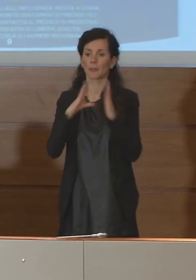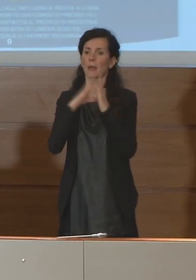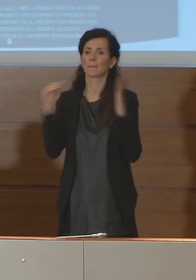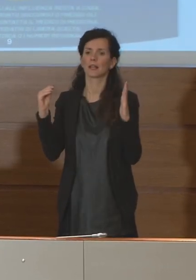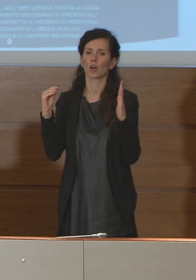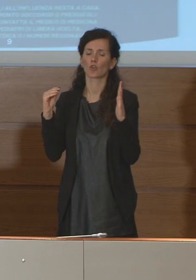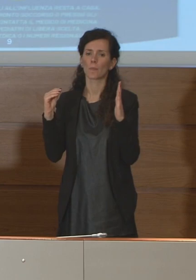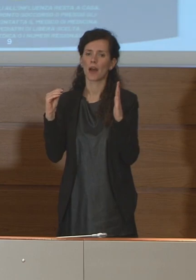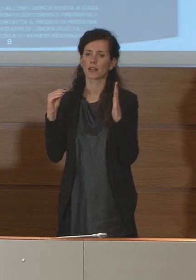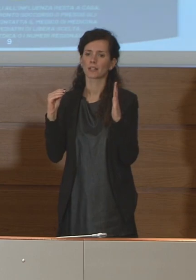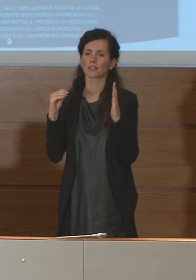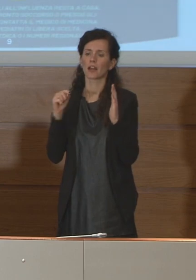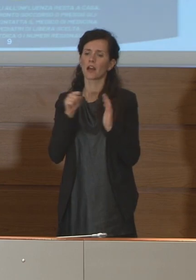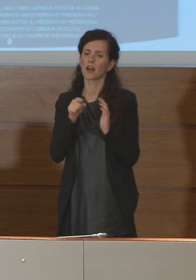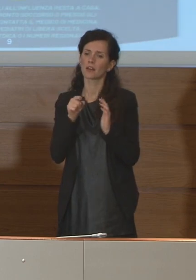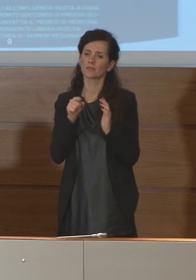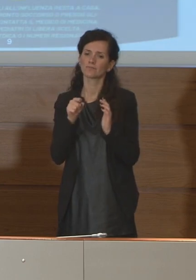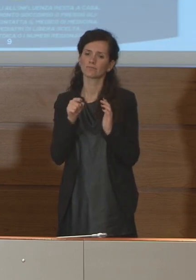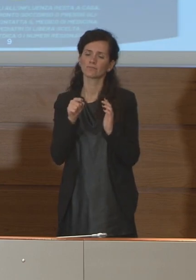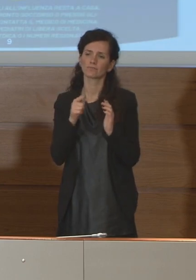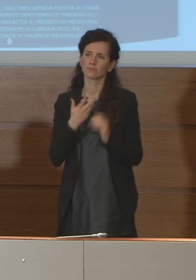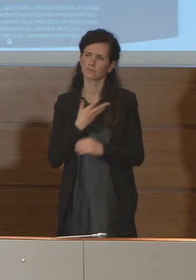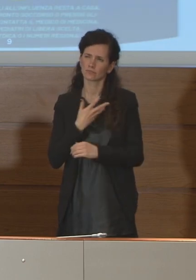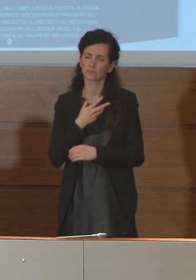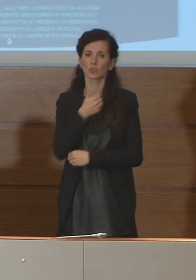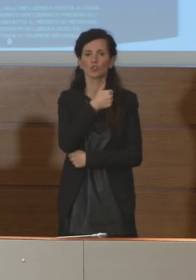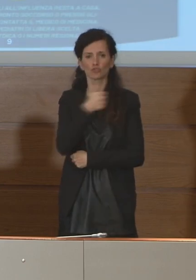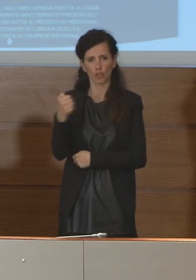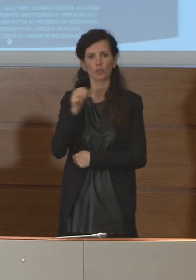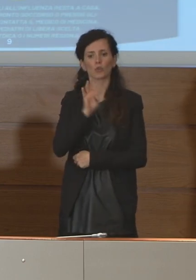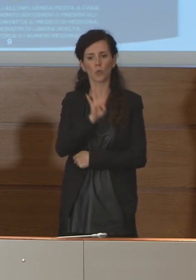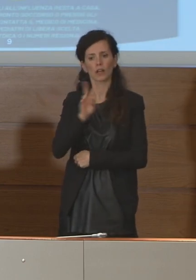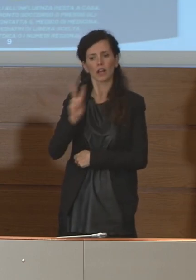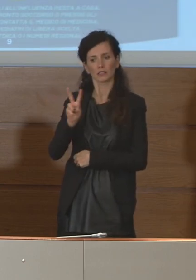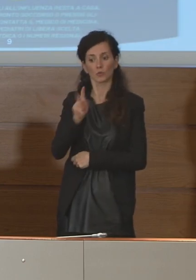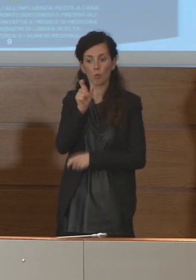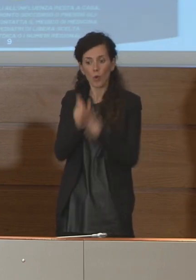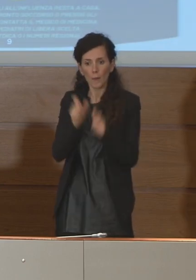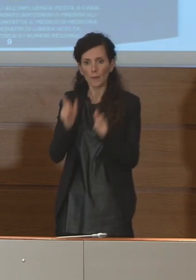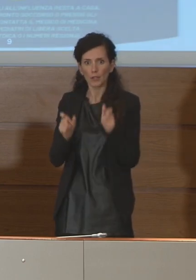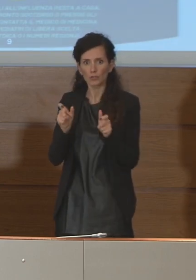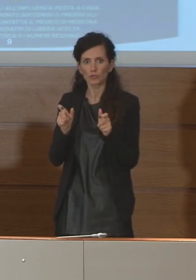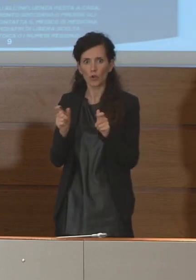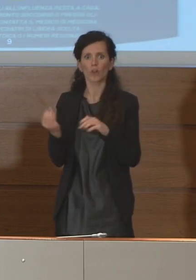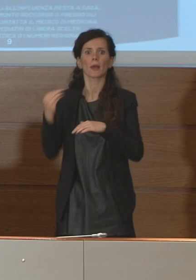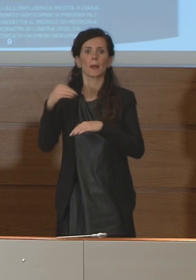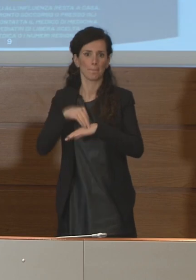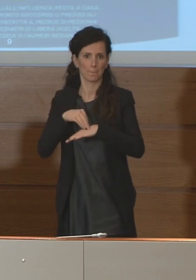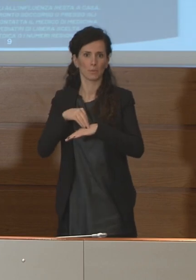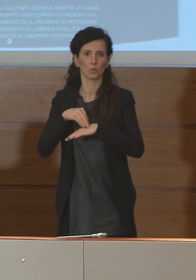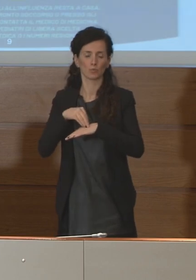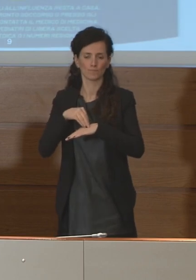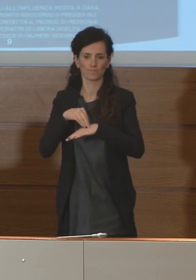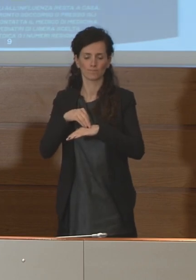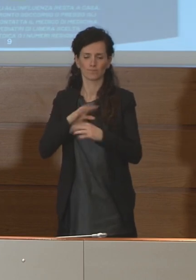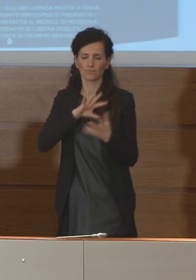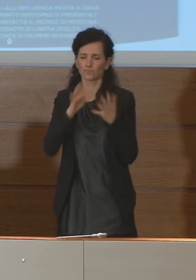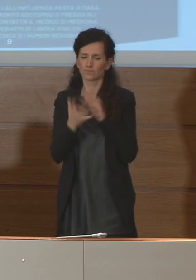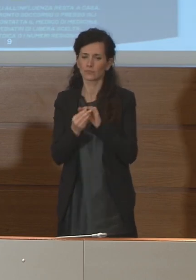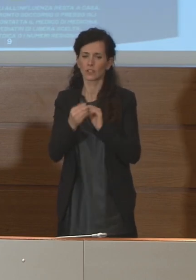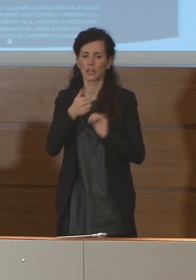Romagna abbiamo 142 persone in più, con un totale di